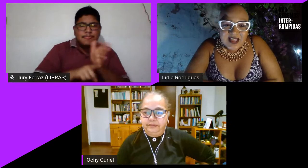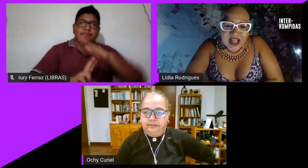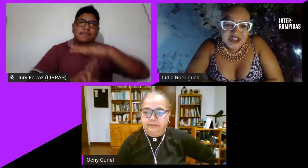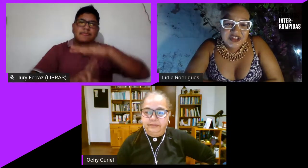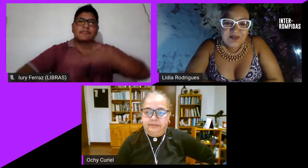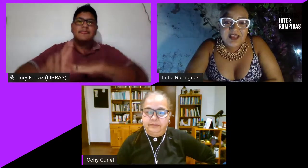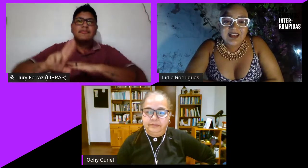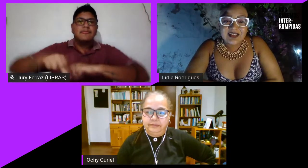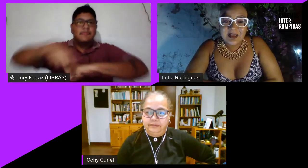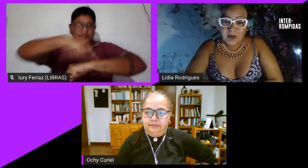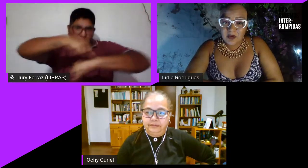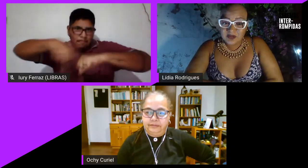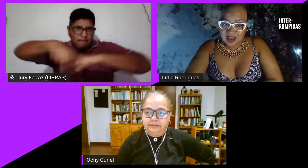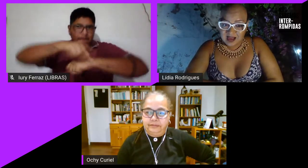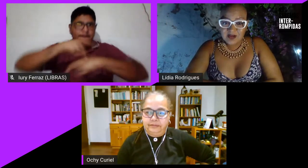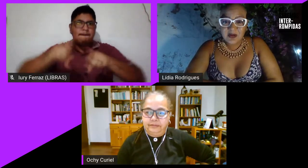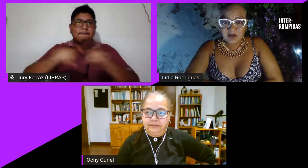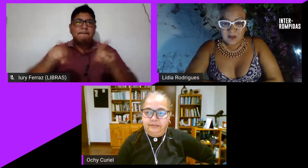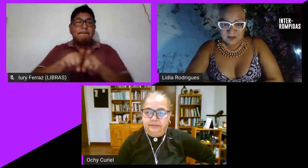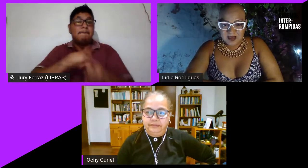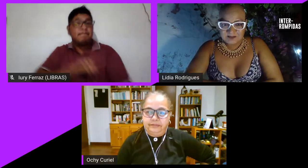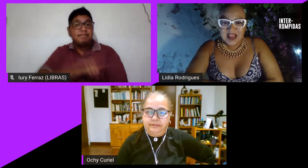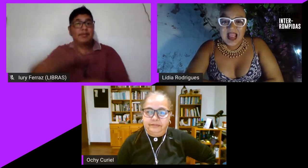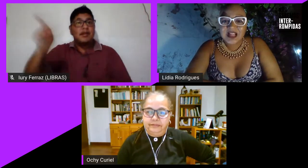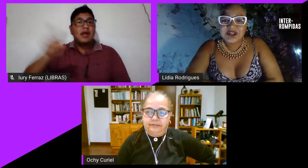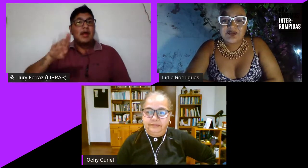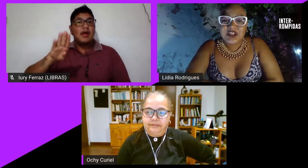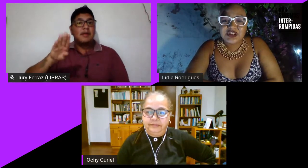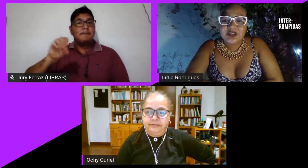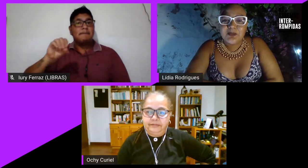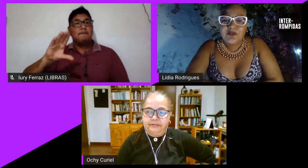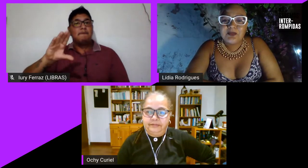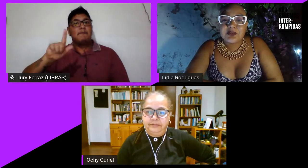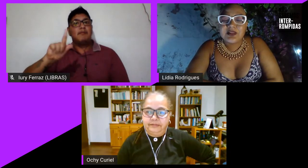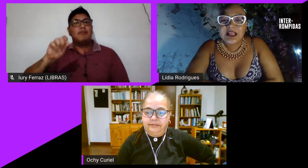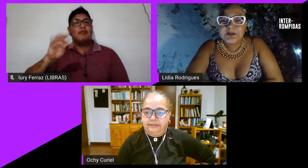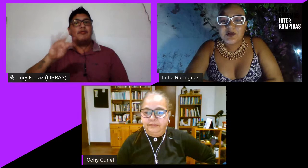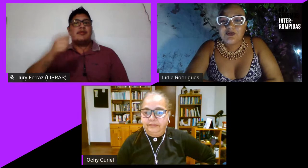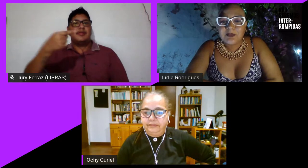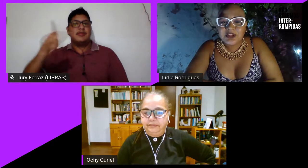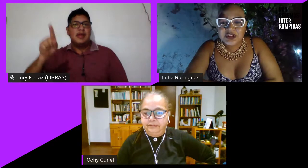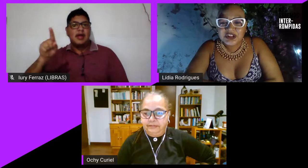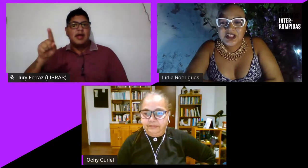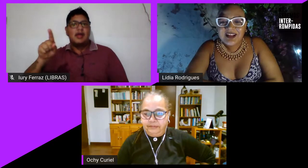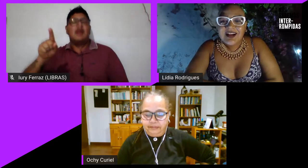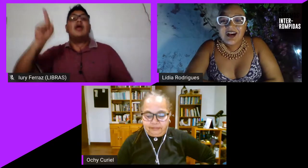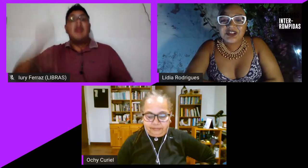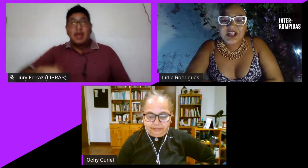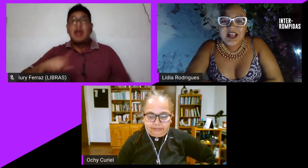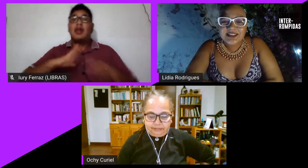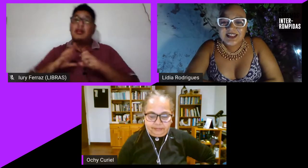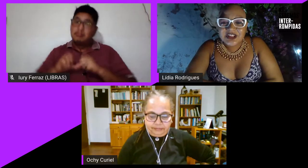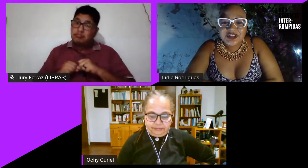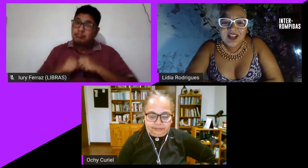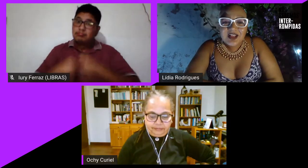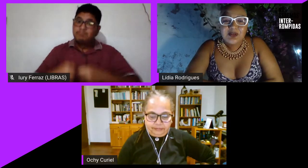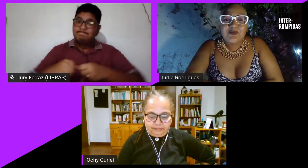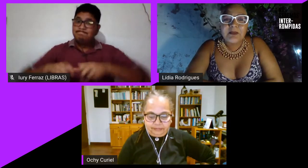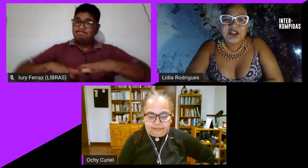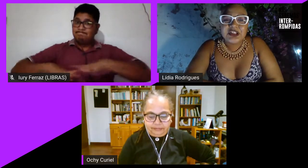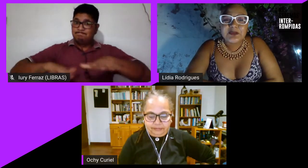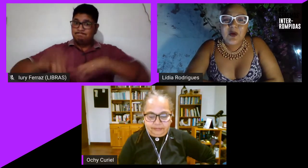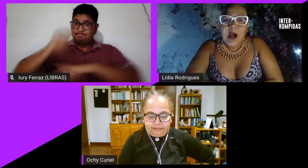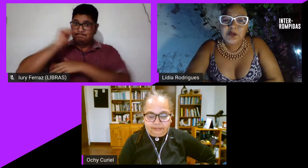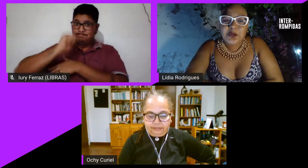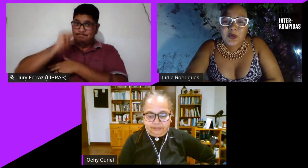da universidade javeriana em Bogotá Colômbia ativista do movimento lésbico feminista antirracista